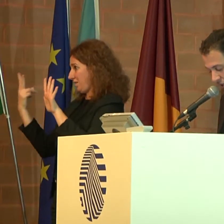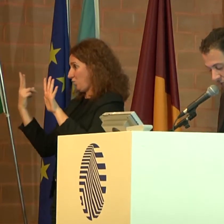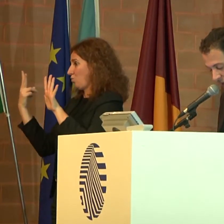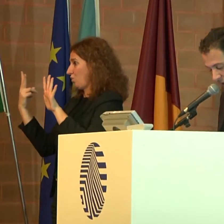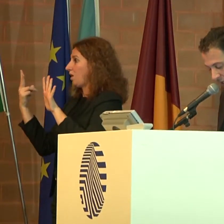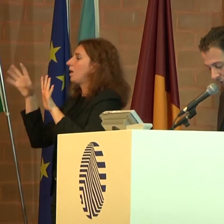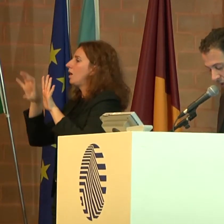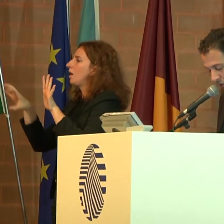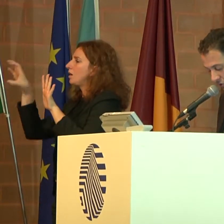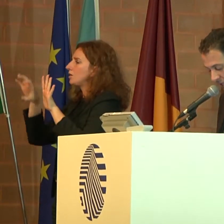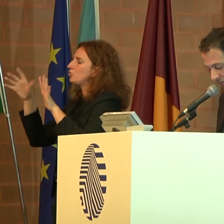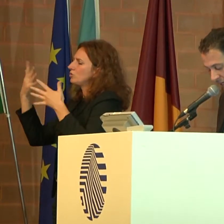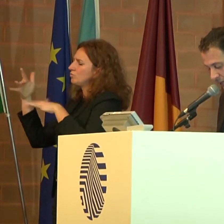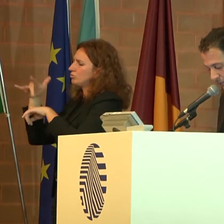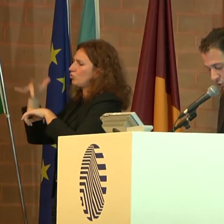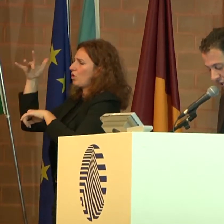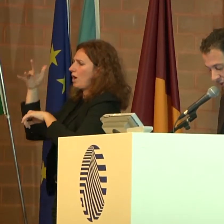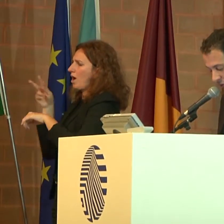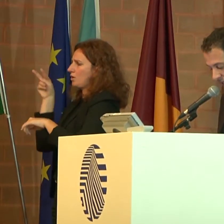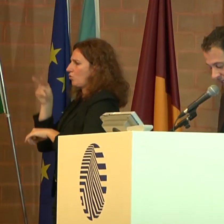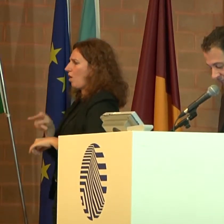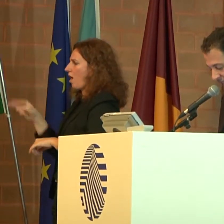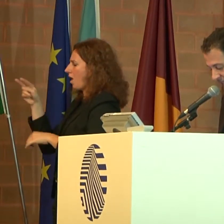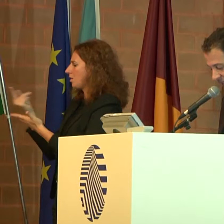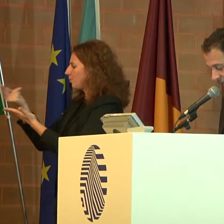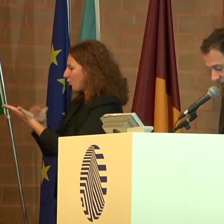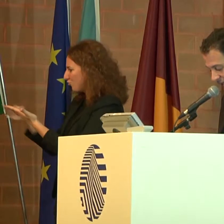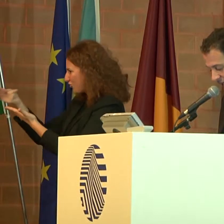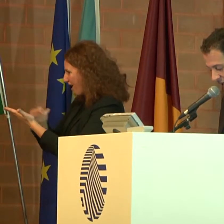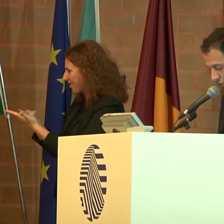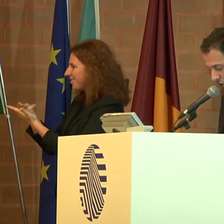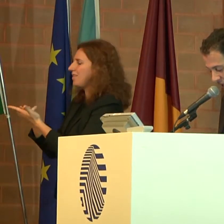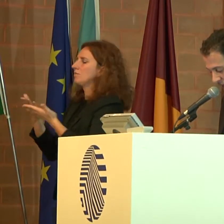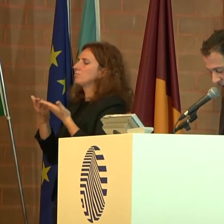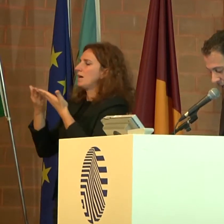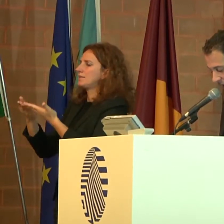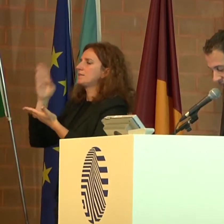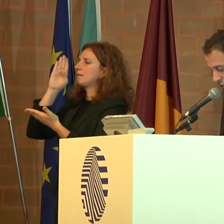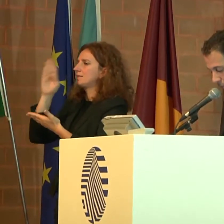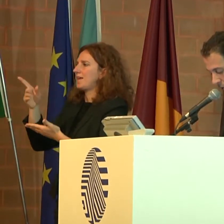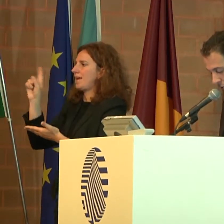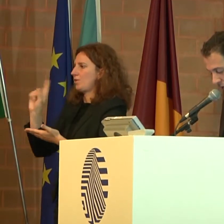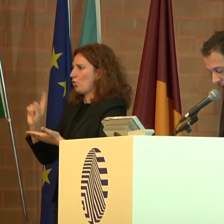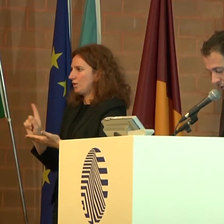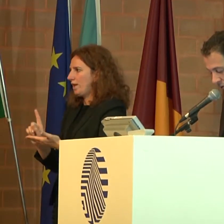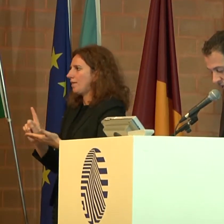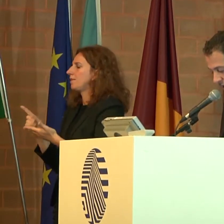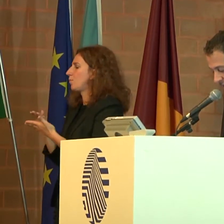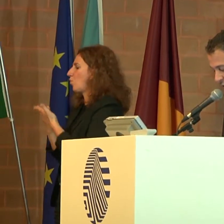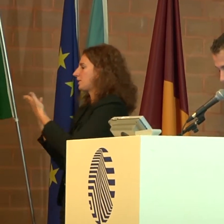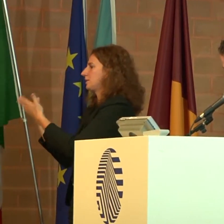regioni hanno già sperimentato nel corso degli anni progetti volti all'assistenza indiretta e domiciliare e al supporto di